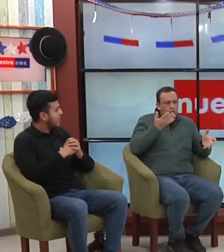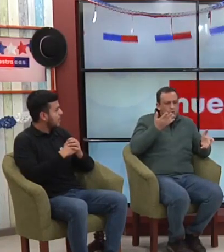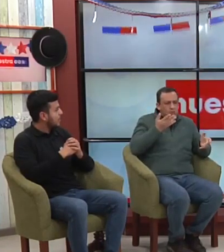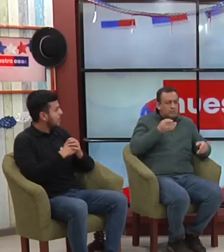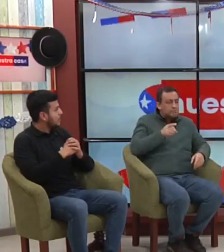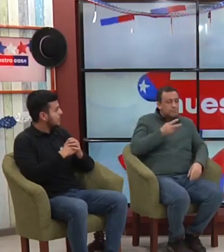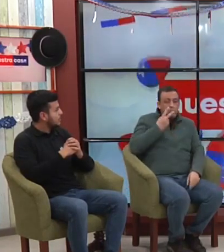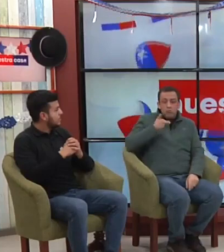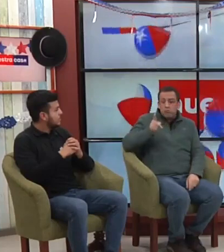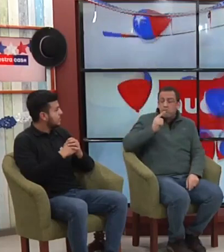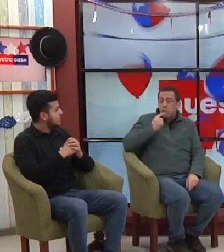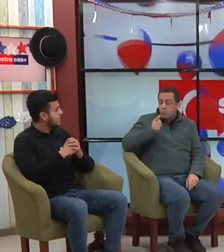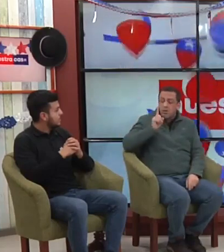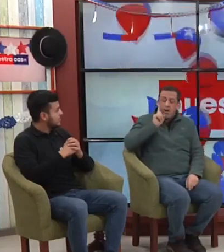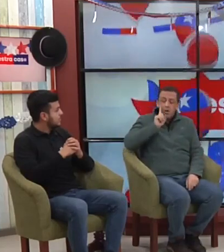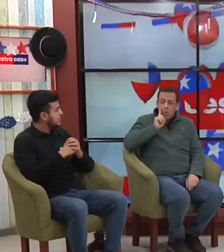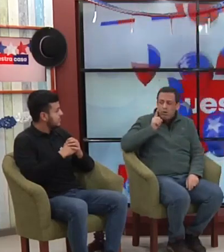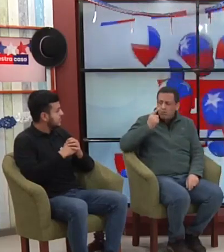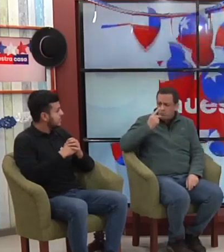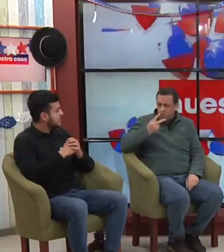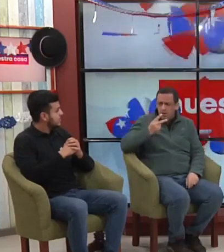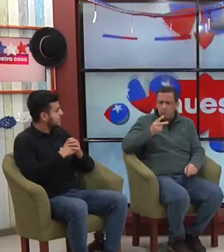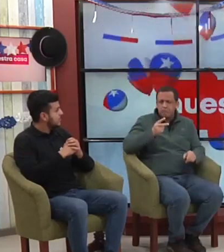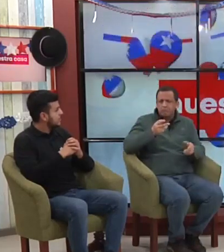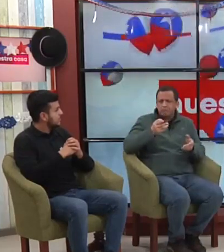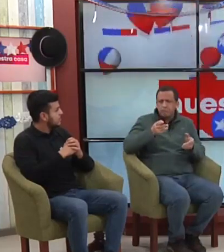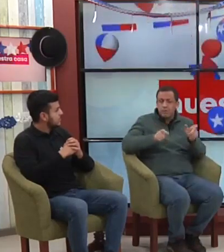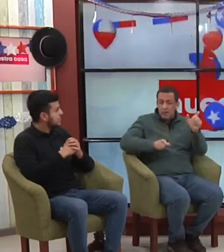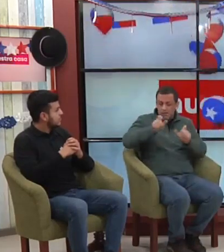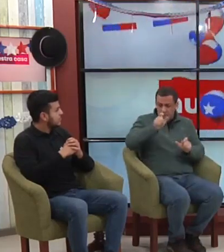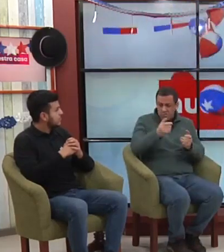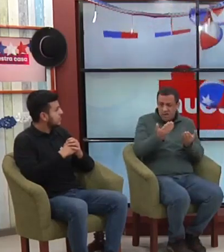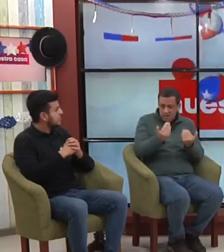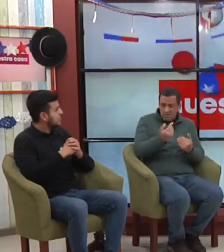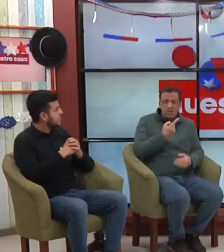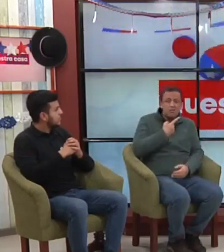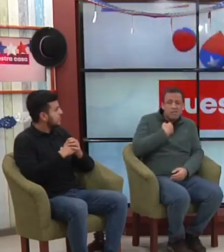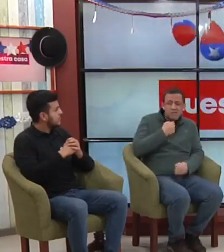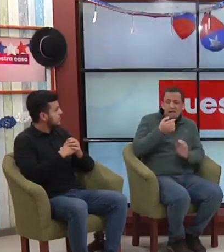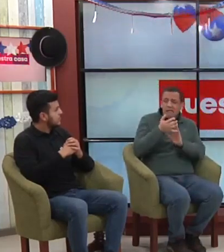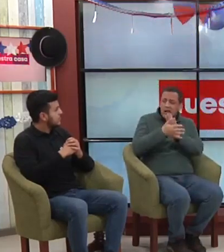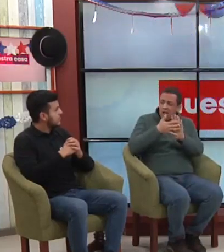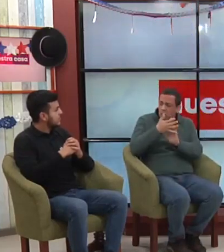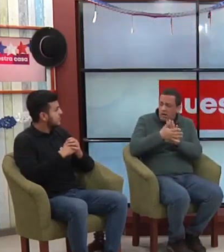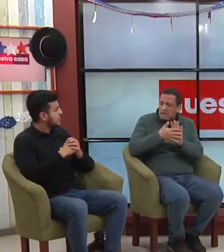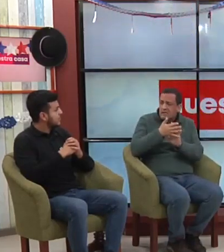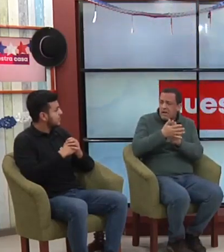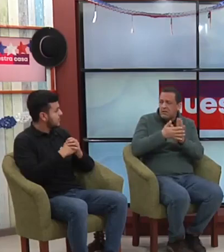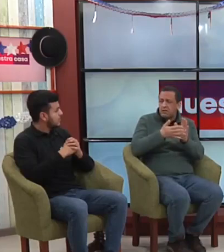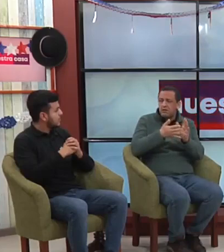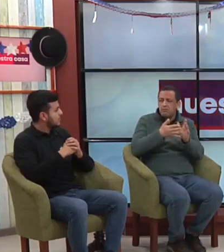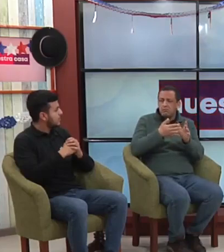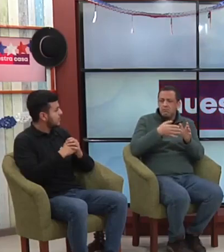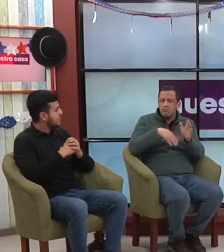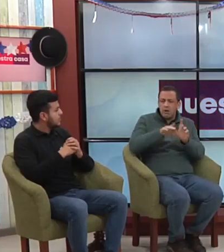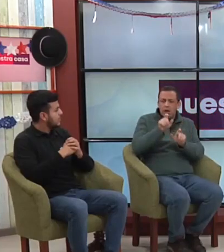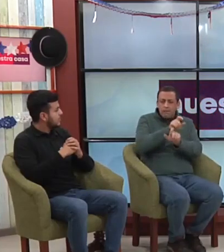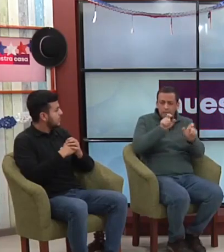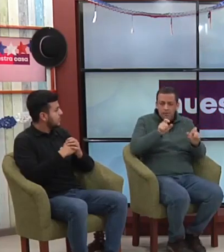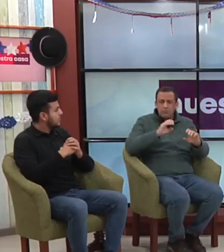tú también esta necesidad también de poder abrir el abanico de opciones de comunicarse y de